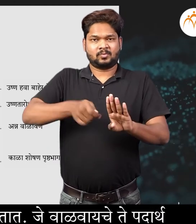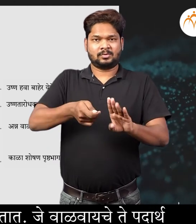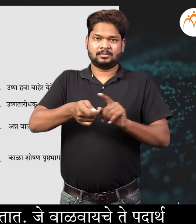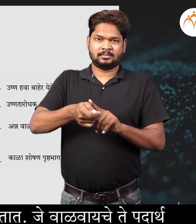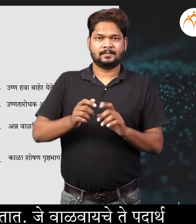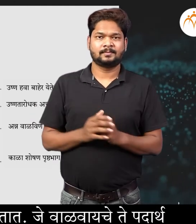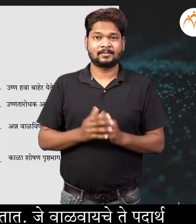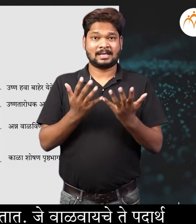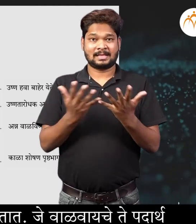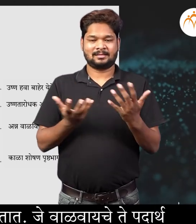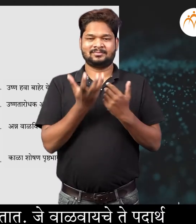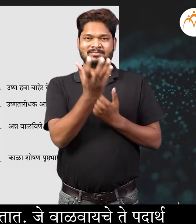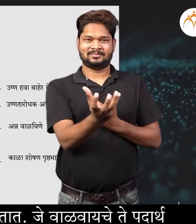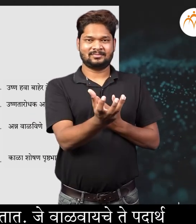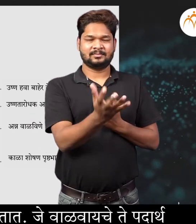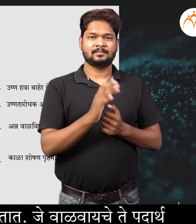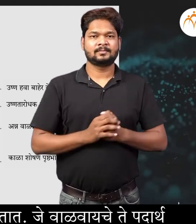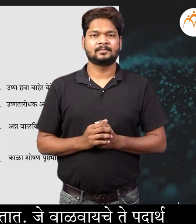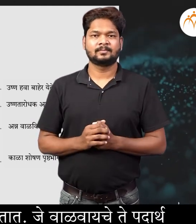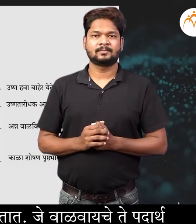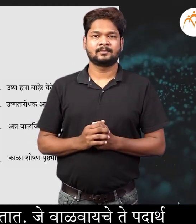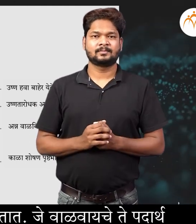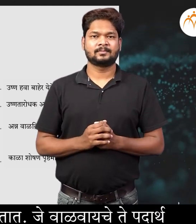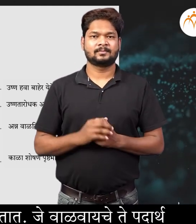कप्य असता जे वालवाईचे ते